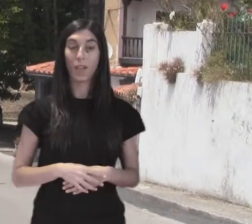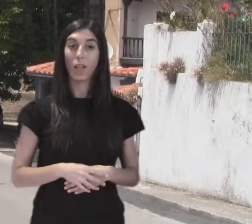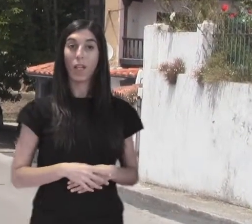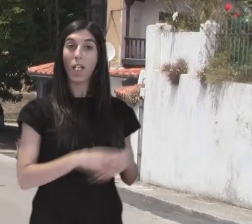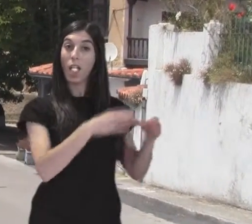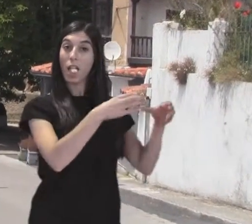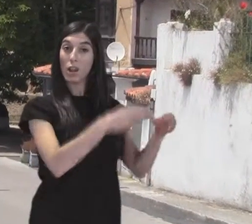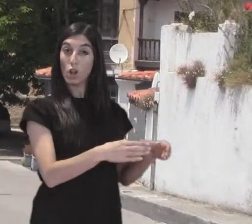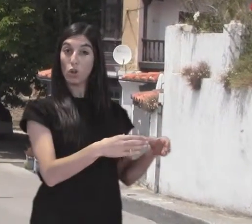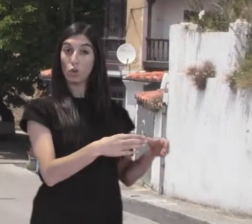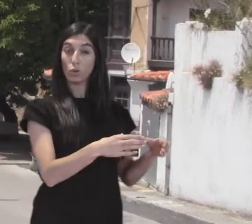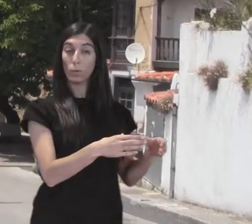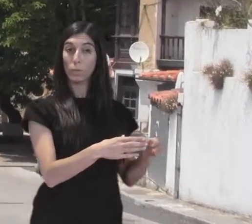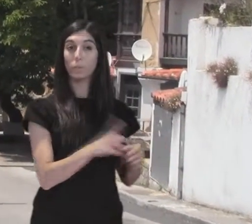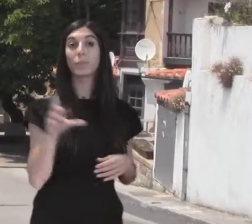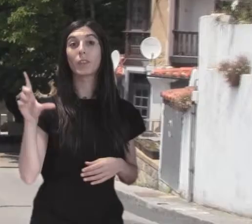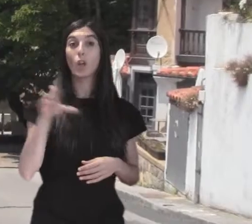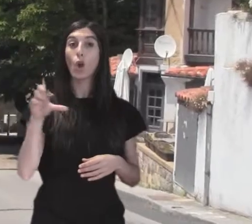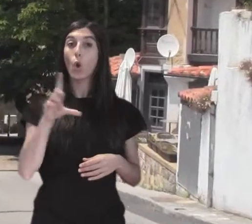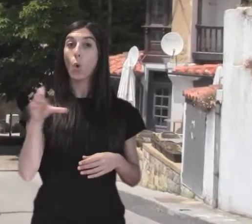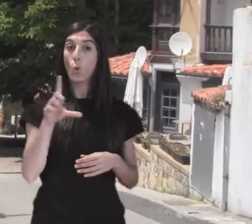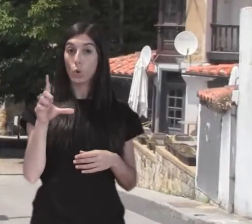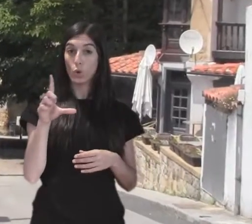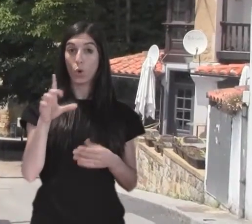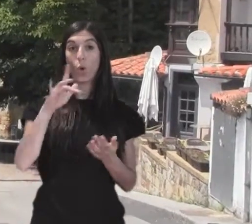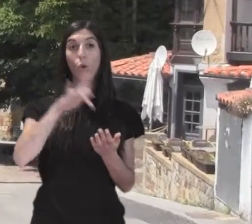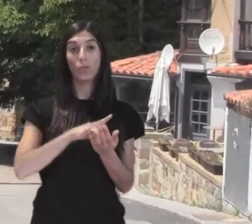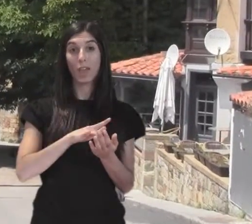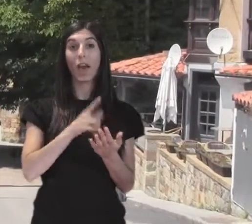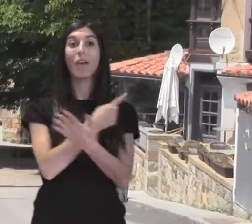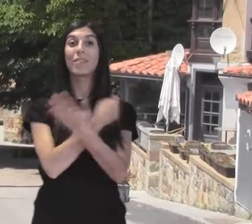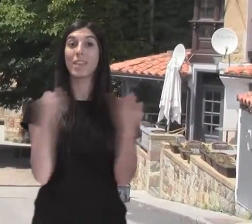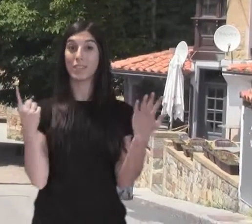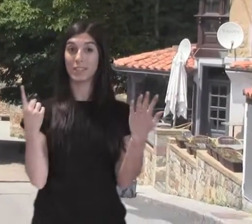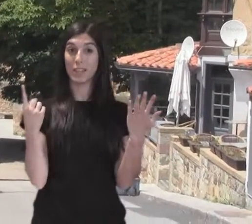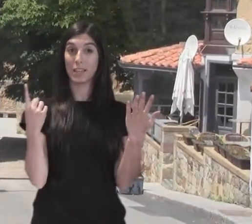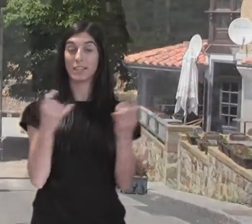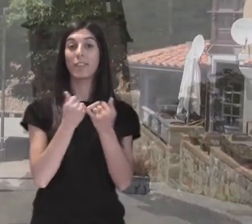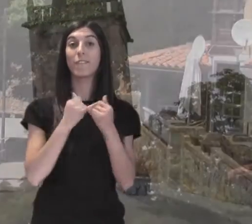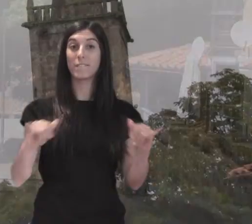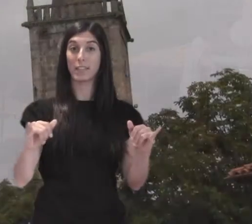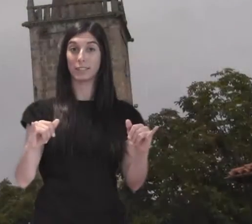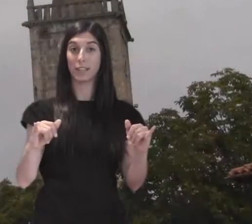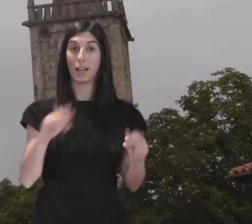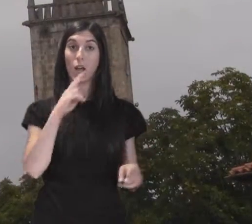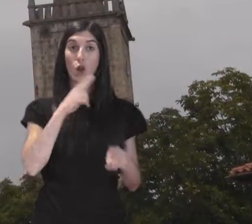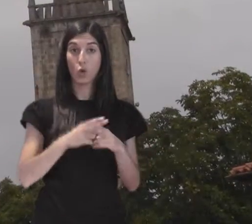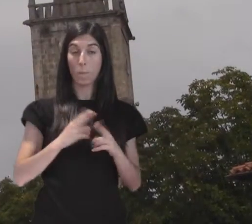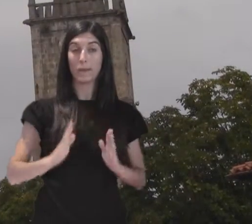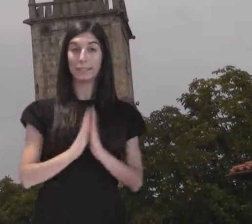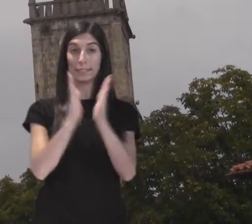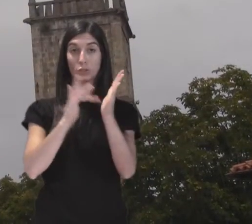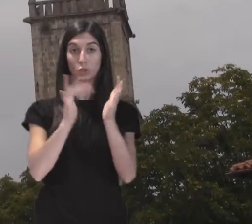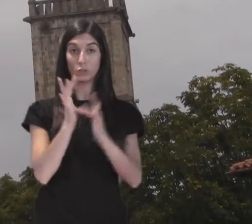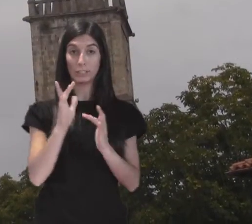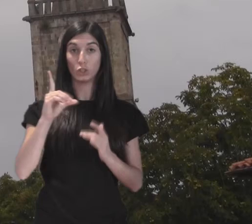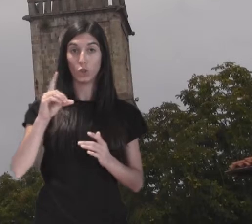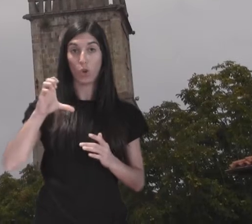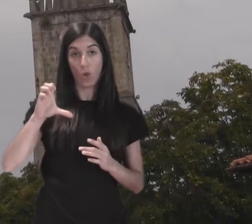En el Corro se celebran los festejos del Santo Cristo del Amparo el 16 de julio. Antiguamente se le engalanaba con arcos, gallardeces y